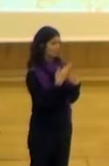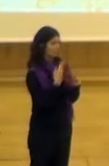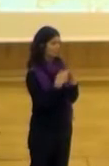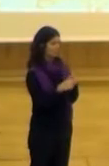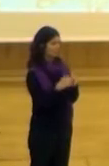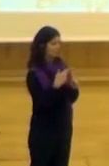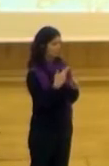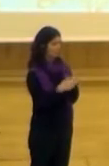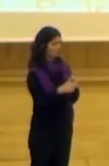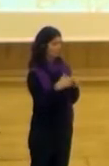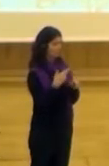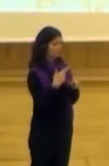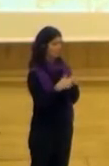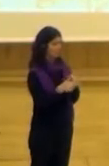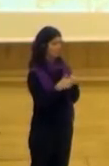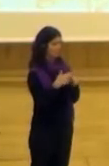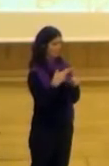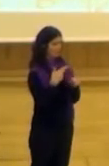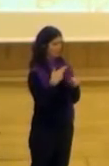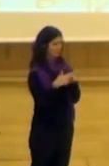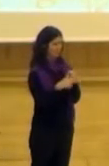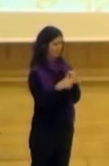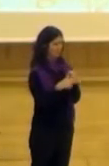ha tenido ahí una postdoc que ahora finaliza.